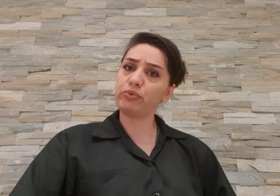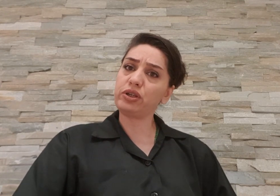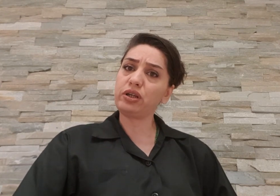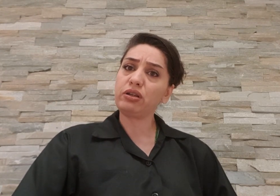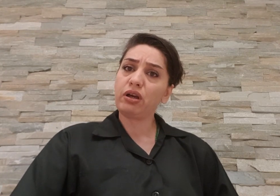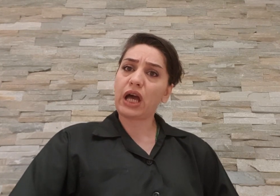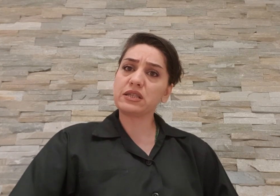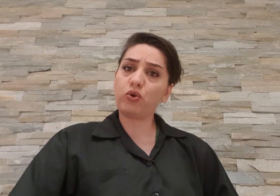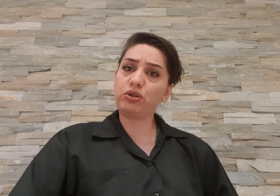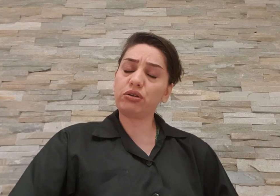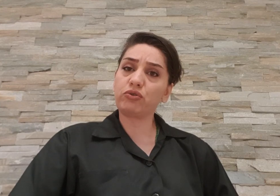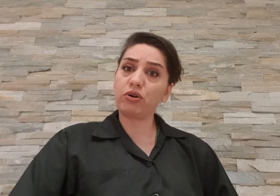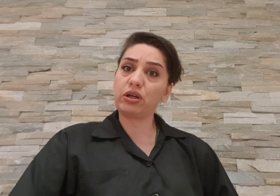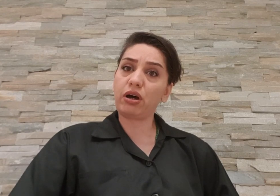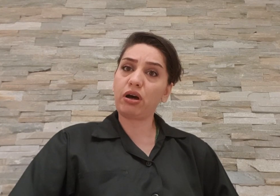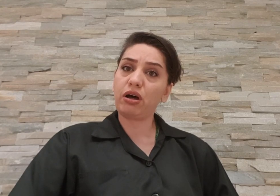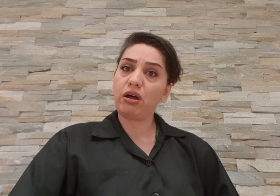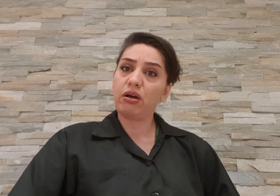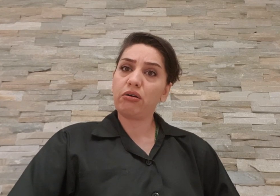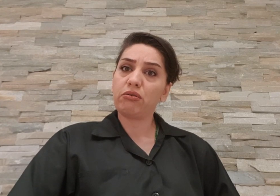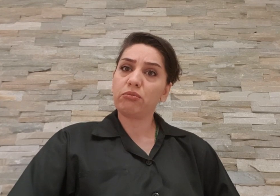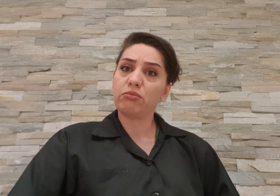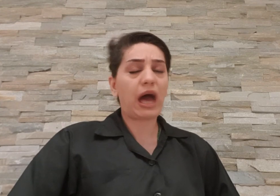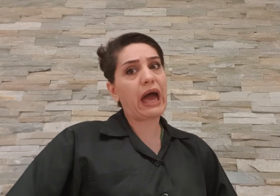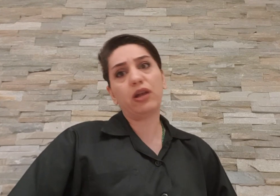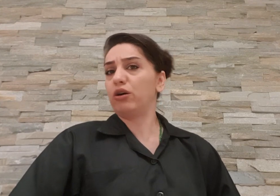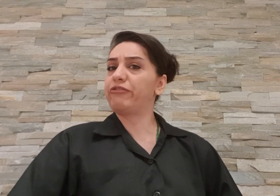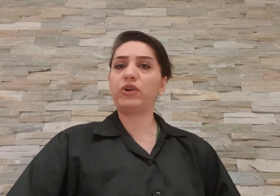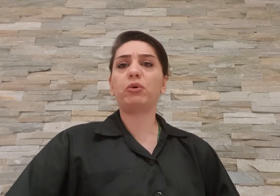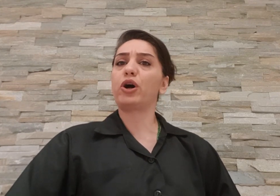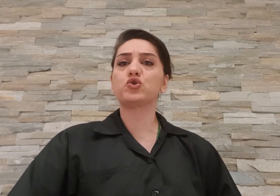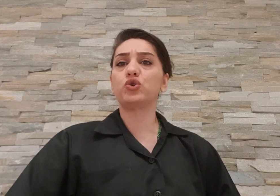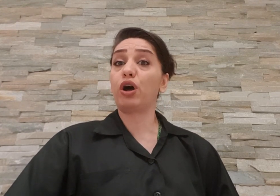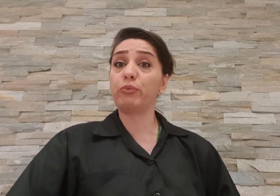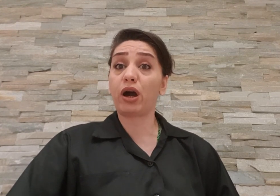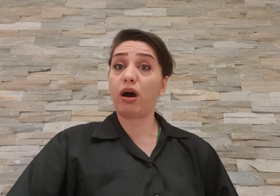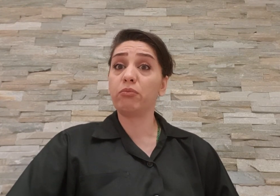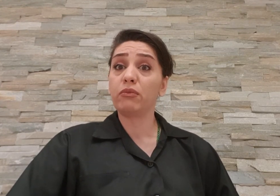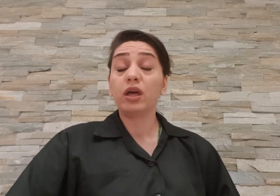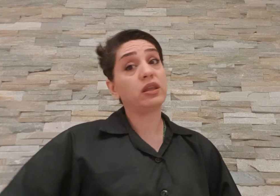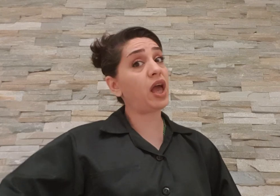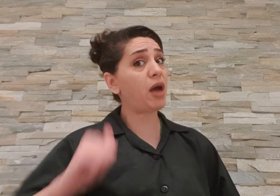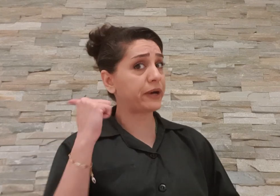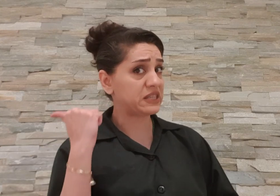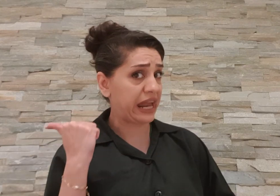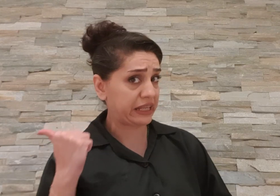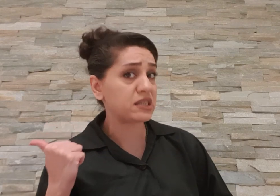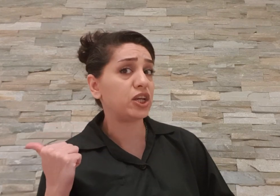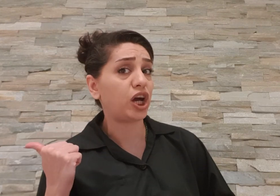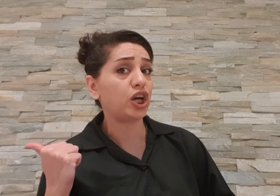بودین از این اوڈیو ریکوردر ها من الان فیلم بازجویه ها رو میخوام طبق سند سریال